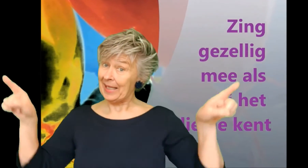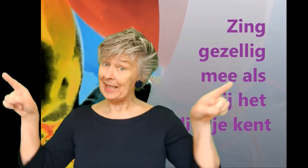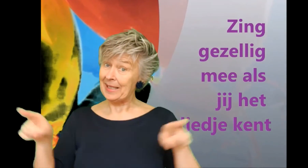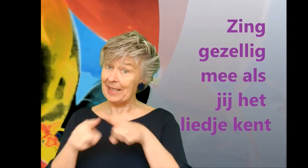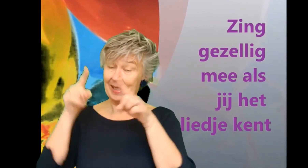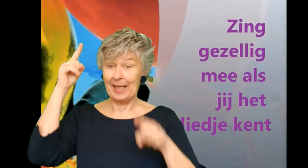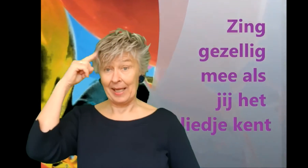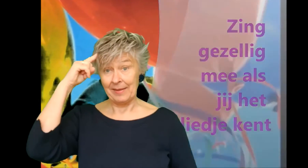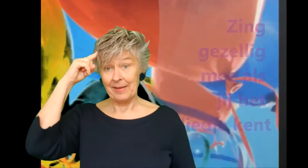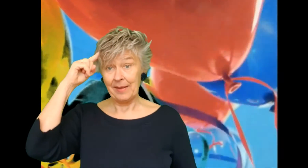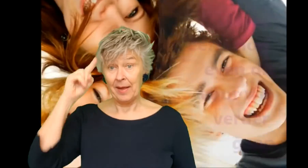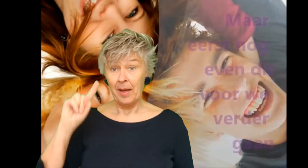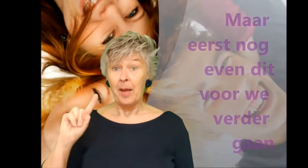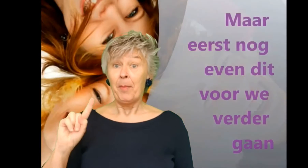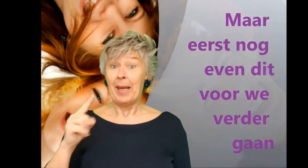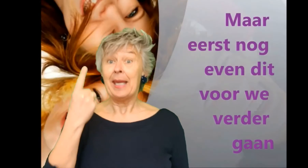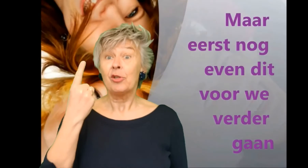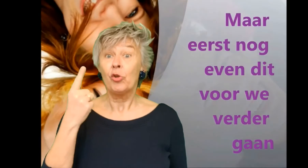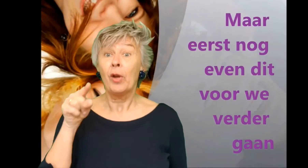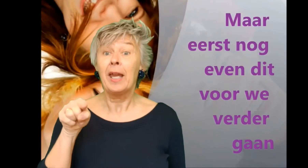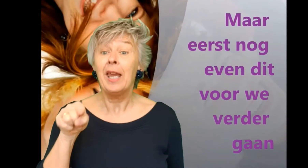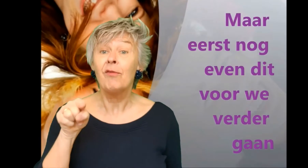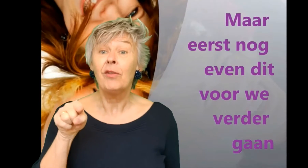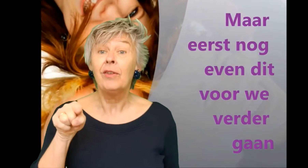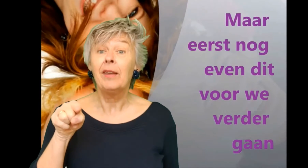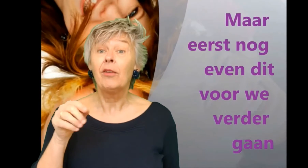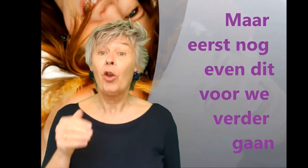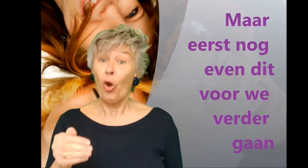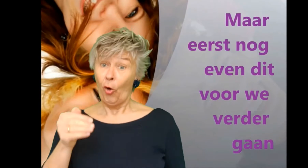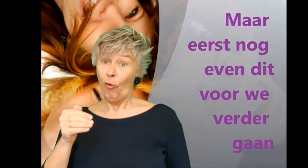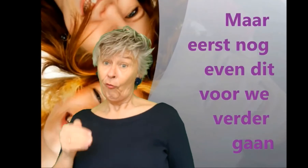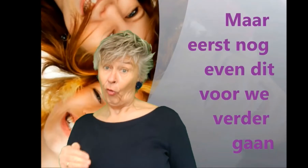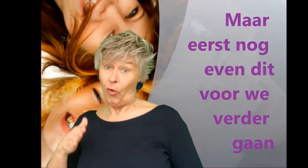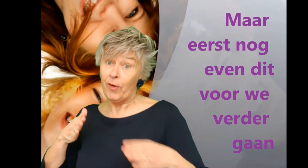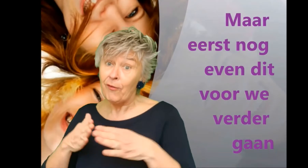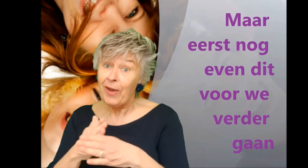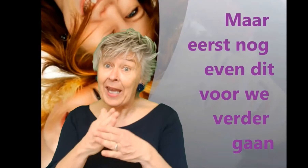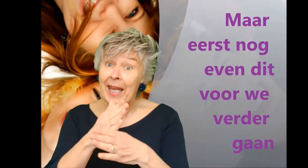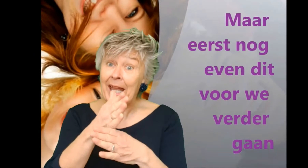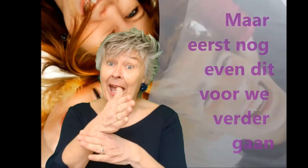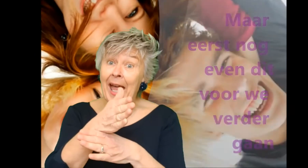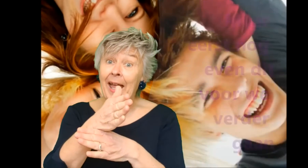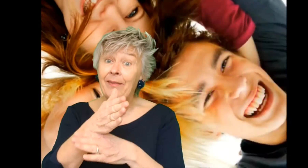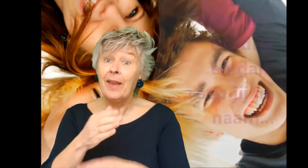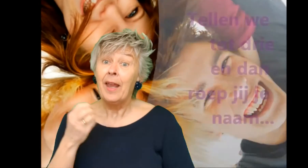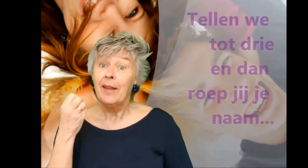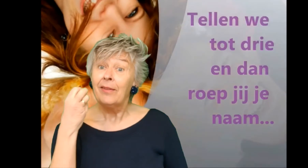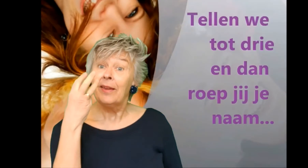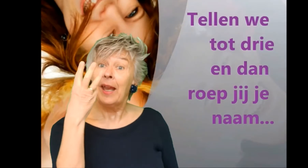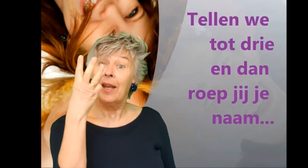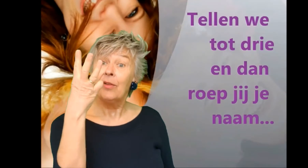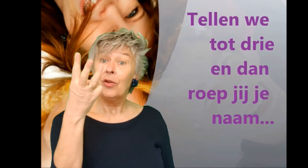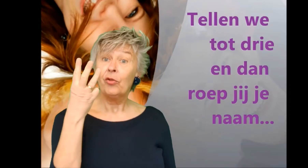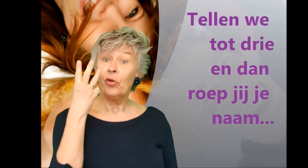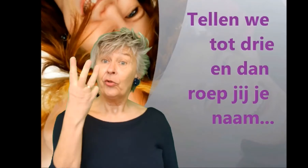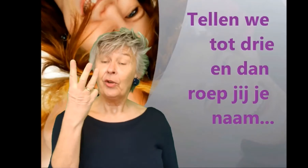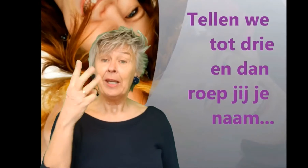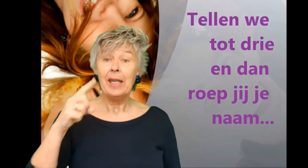liedje kent. Maar eerst voor geven dit. Voor we verder gaan. Tellen we tot drie.